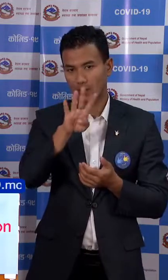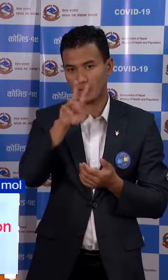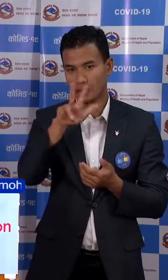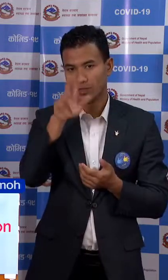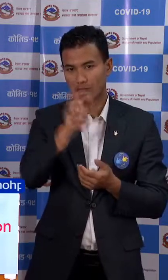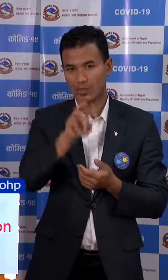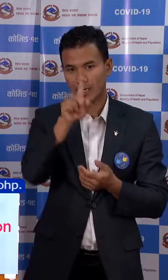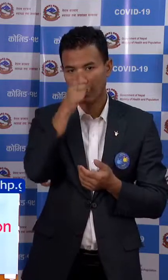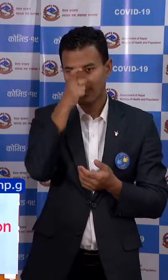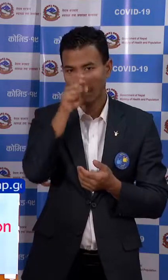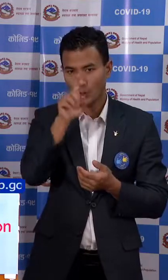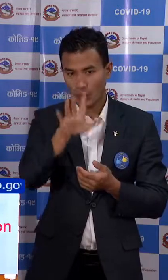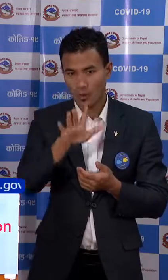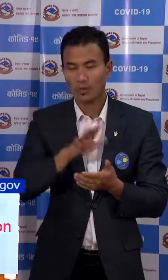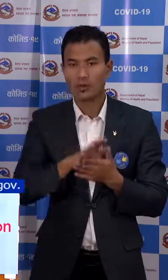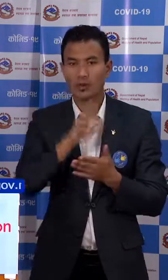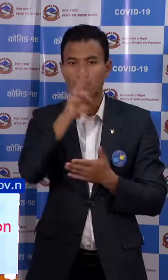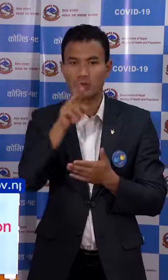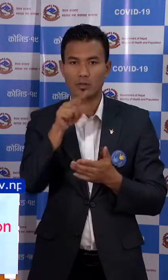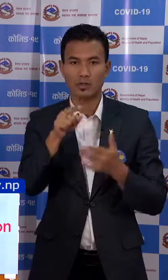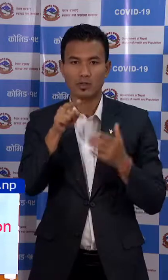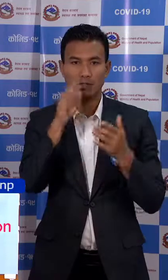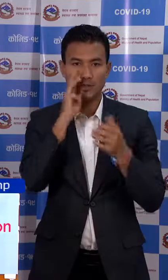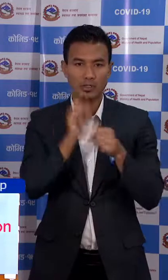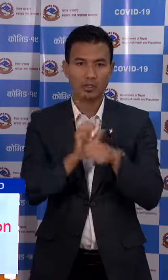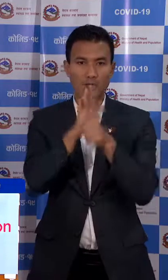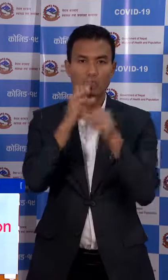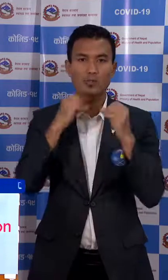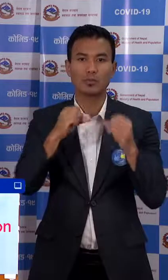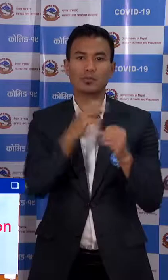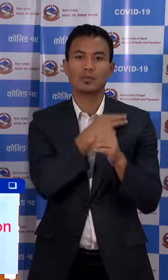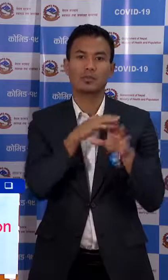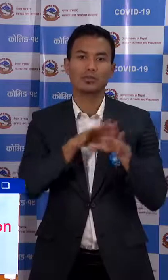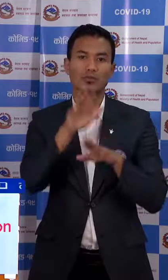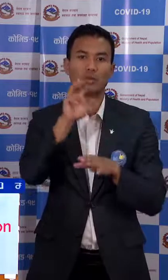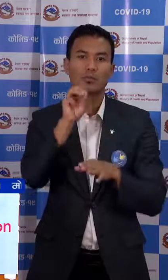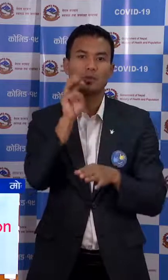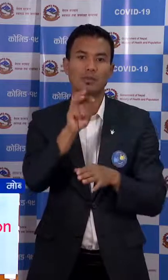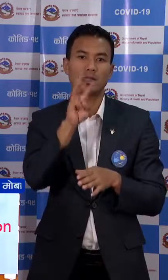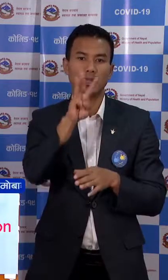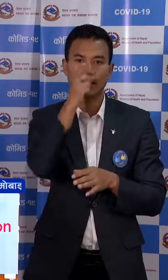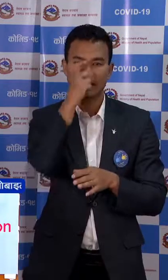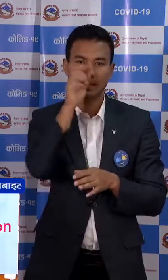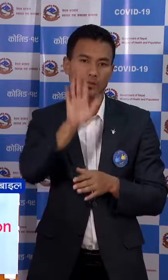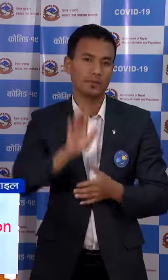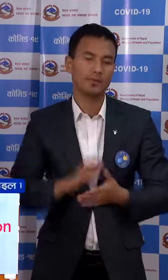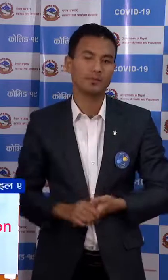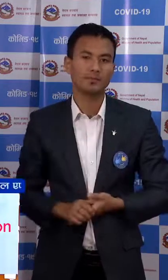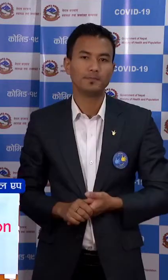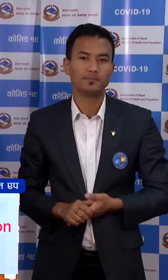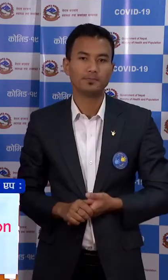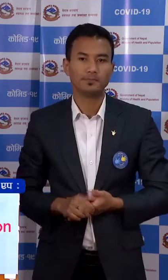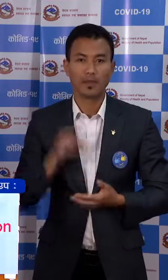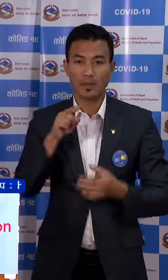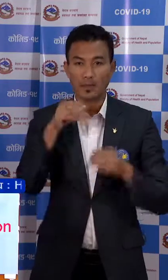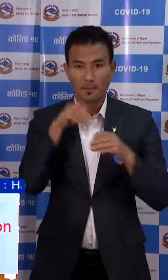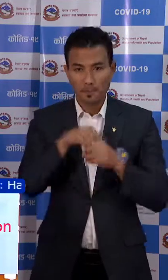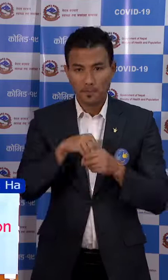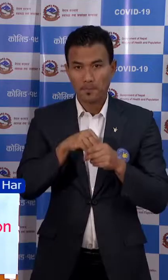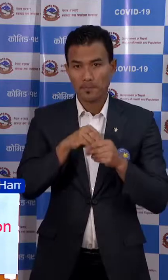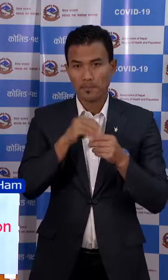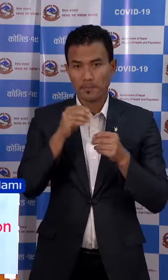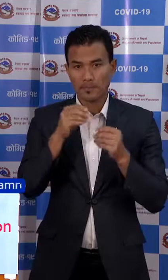,115 र एसमा सक्रिया प्रियोग करता 90,300 अनुन छा र एसमा